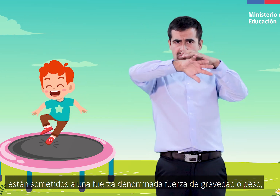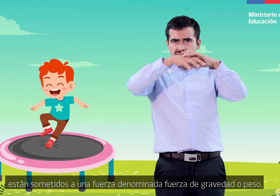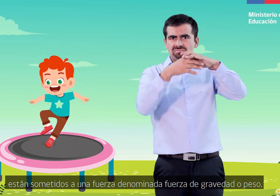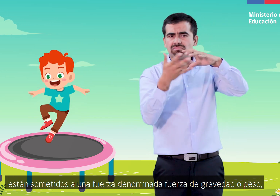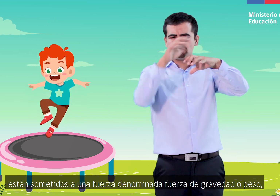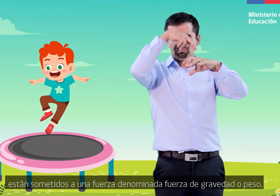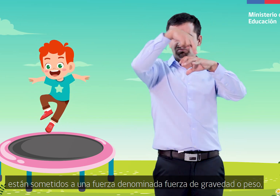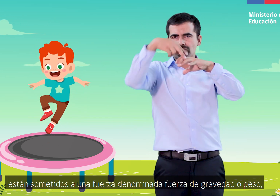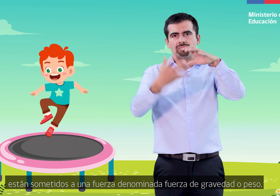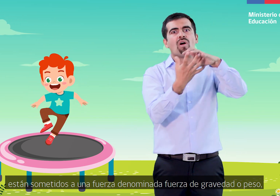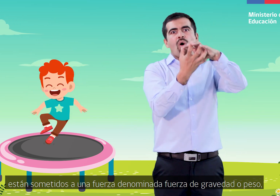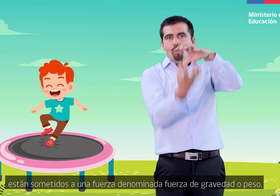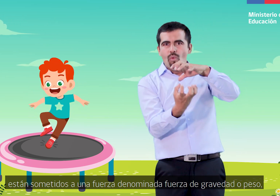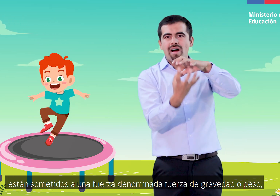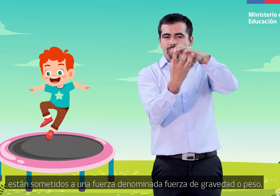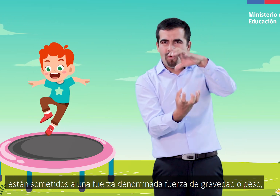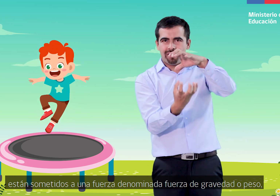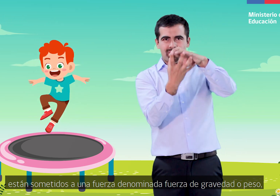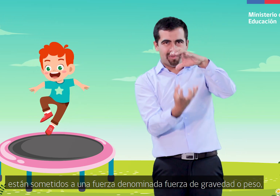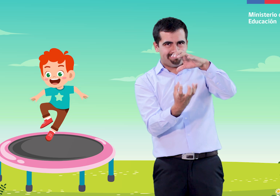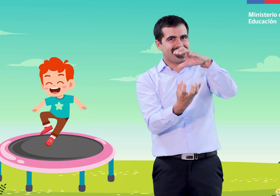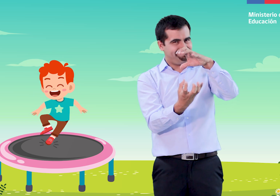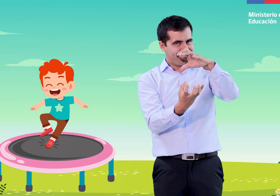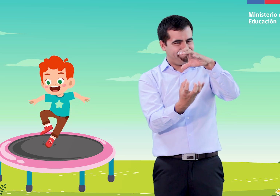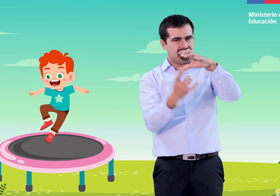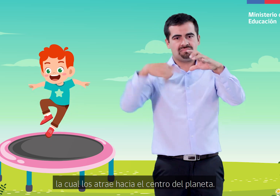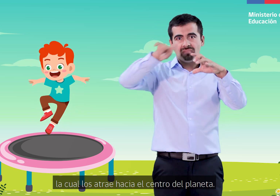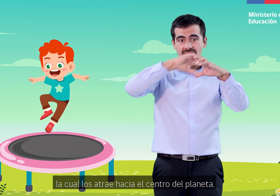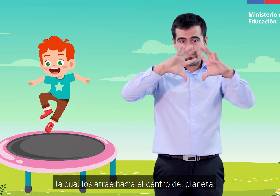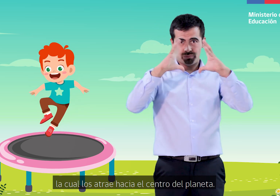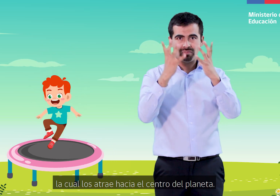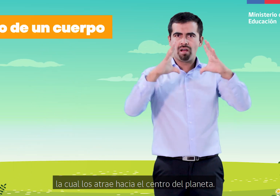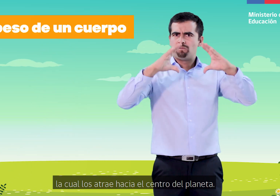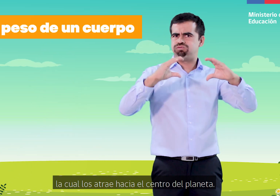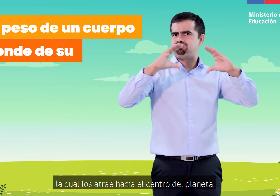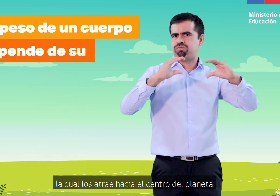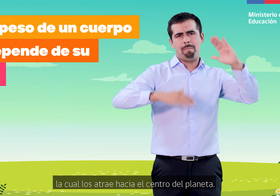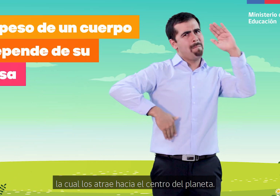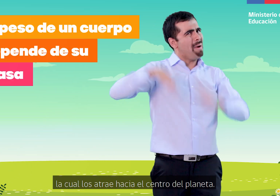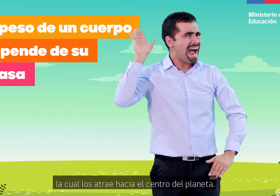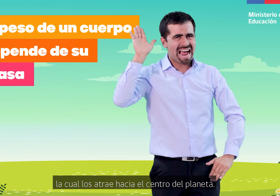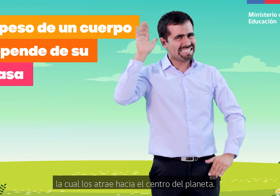fuerza denominada fuerza de gravedad o peso, la cual los atrae hacia el centro del planeta.